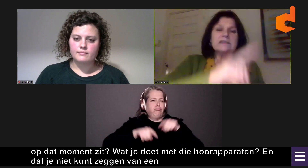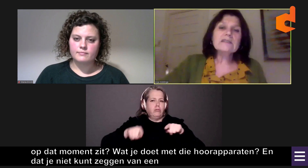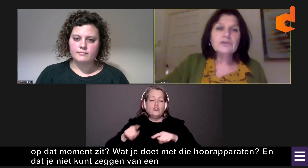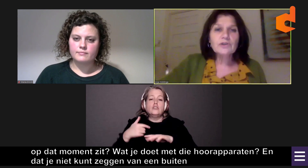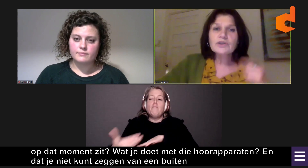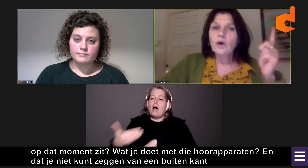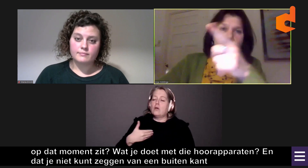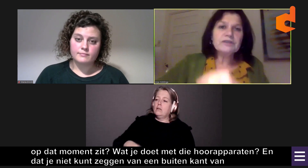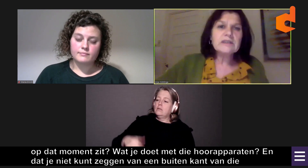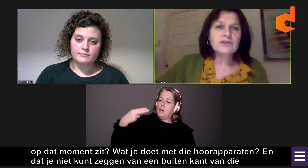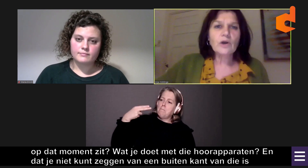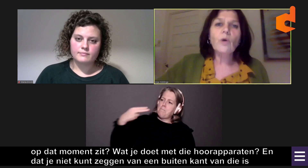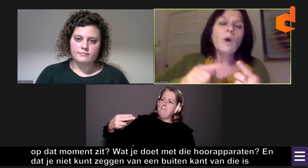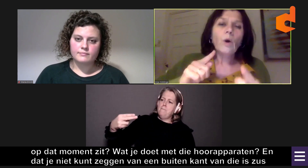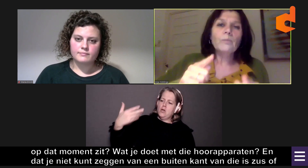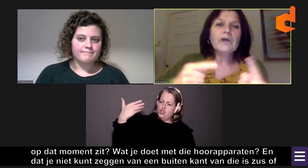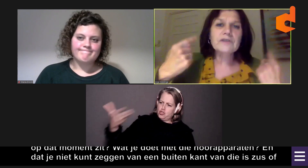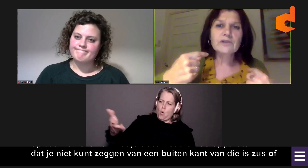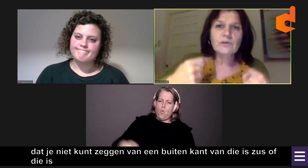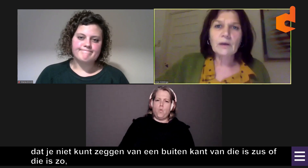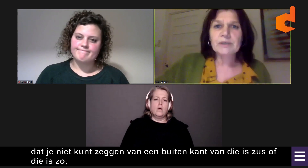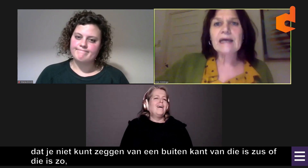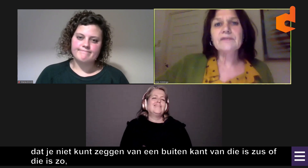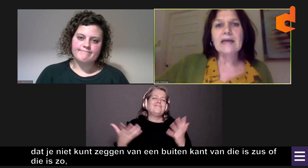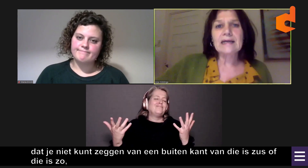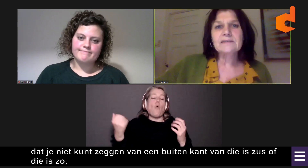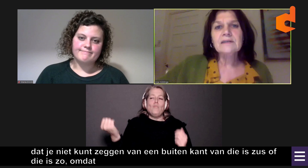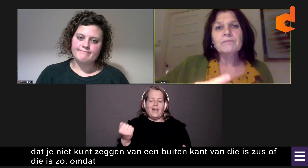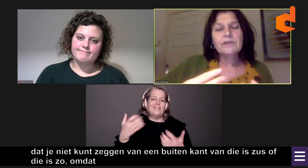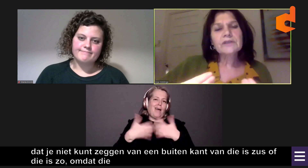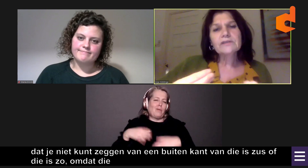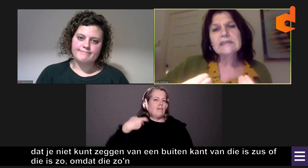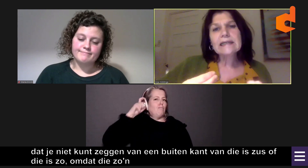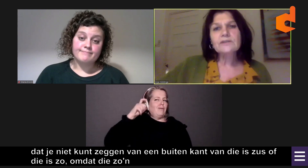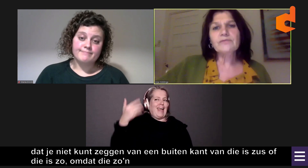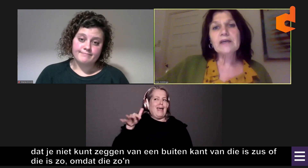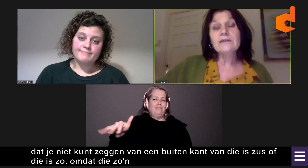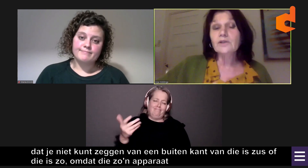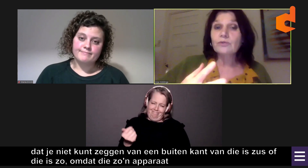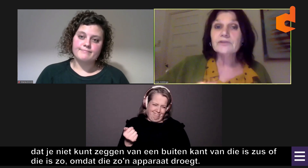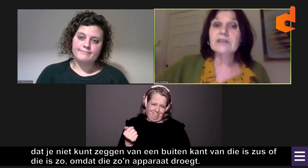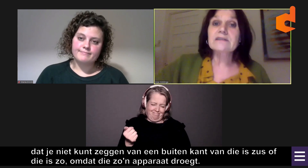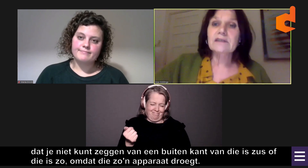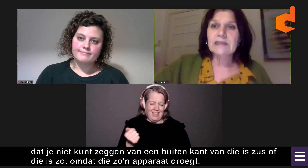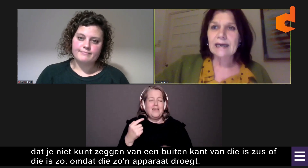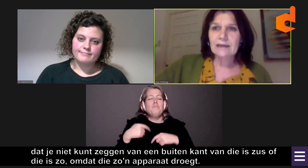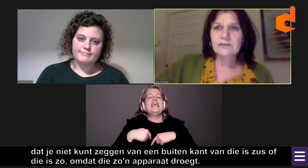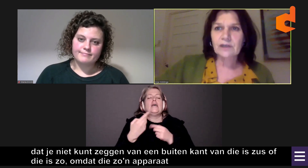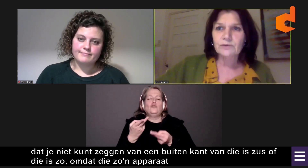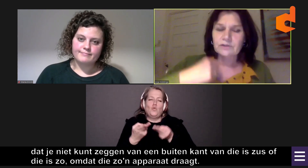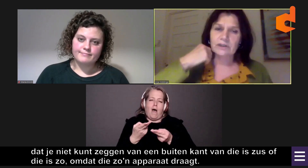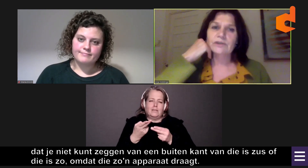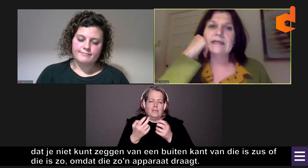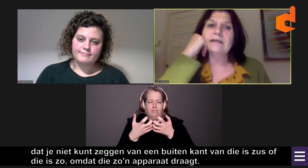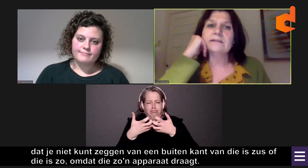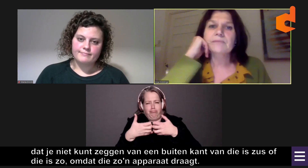van die is zus of die is zo, omdat die zo'n apparaat draagt. Dat ligt dus veel genuanceerder dan je eigenlijk